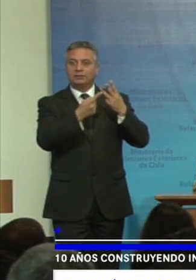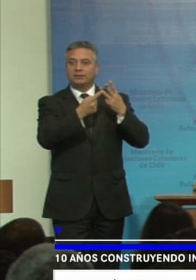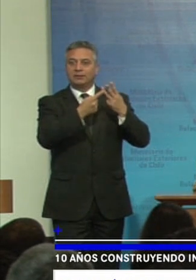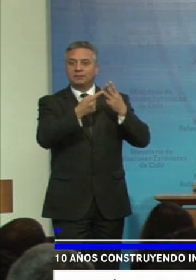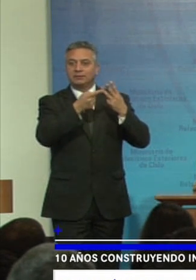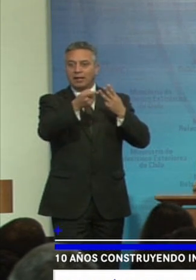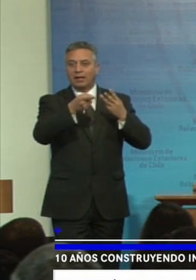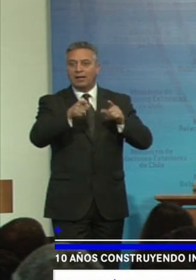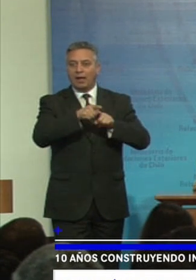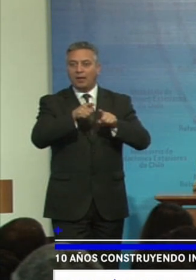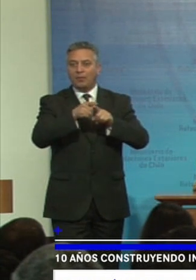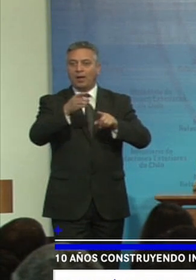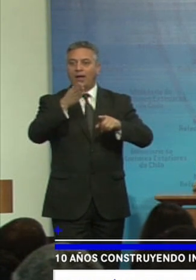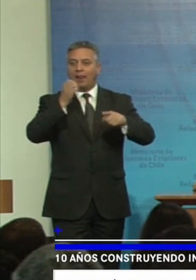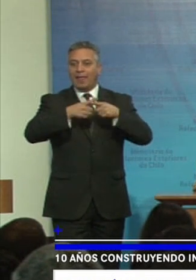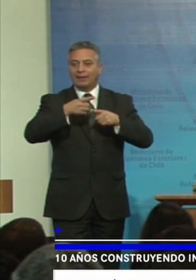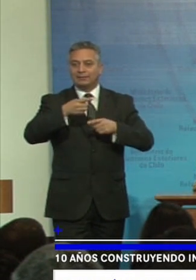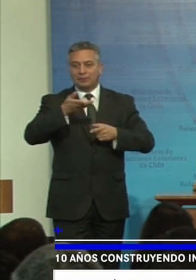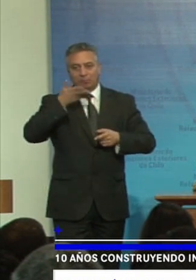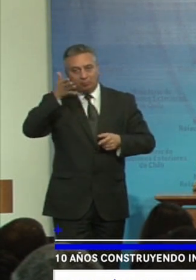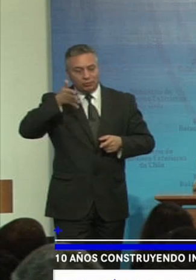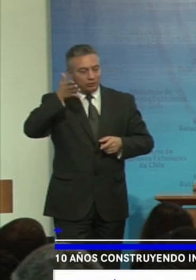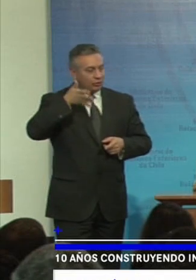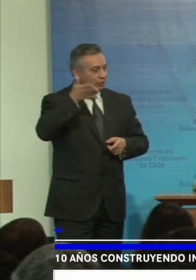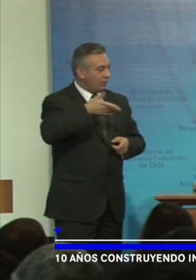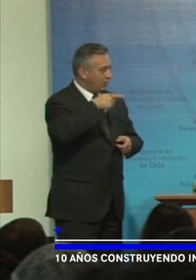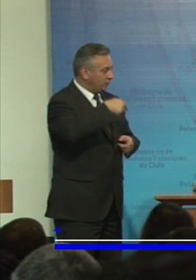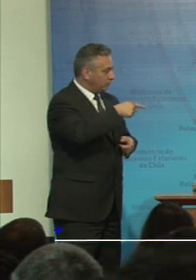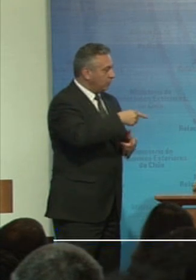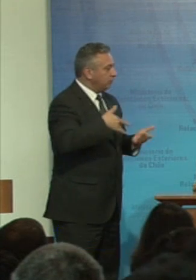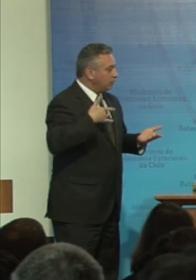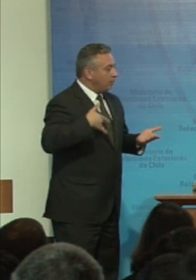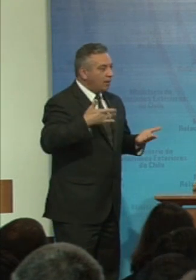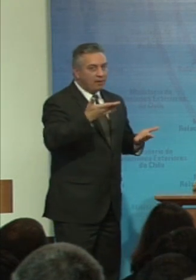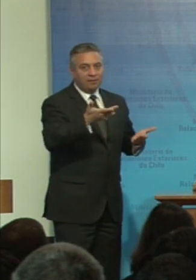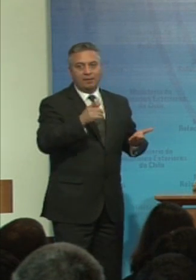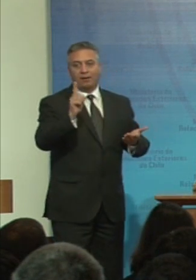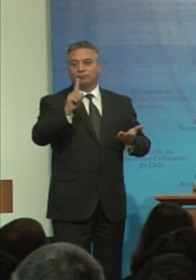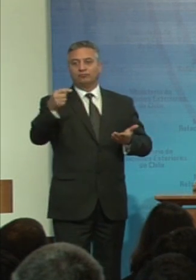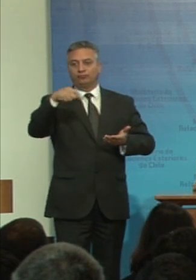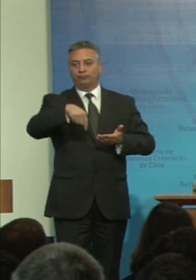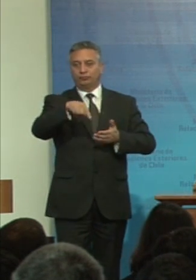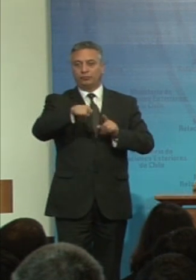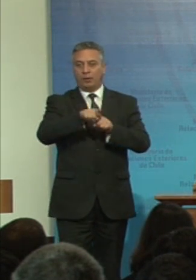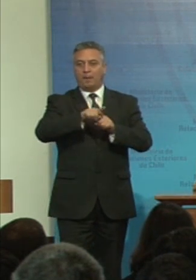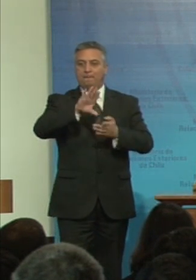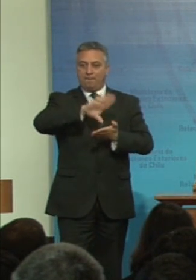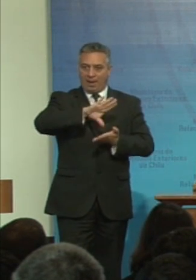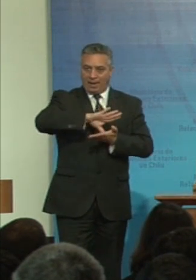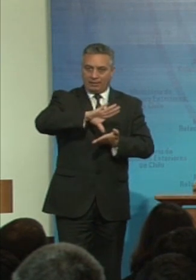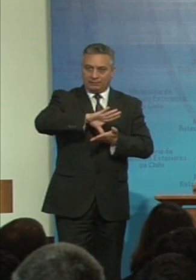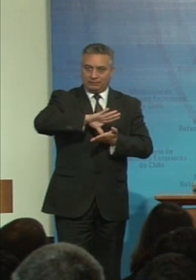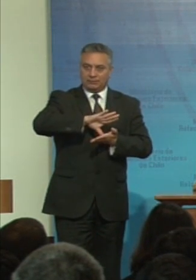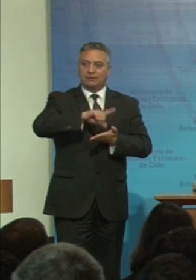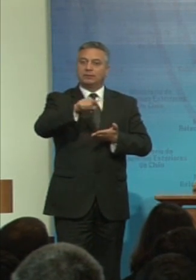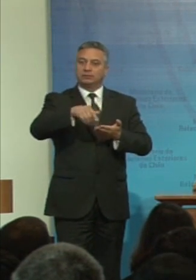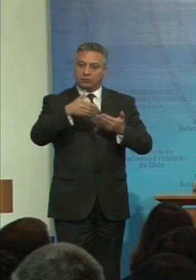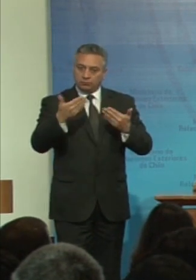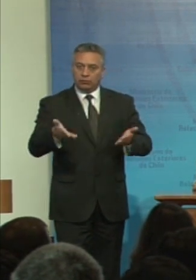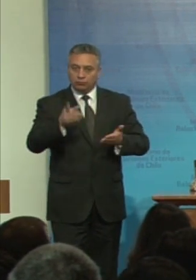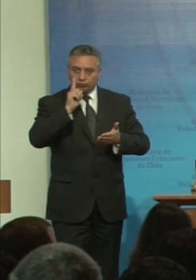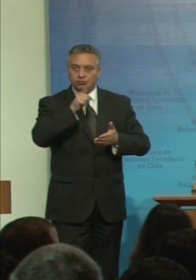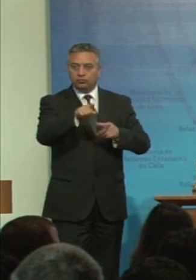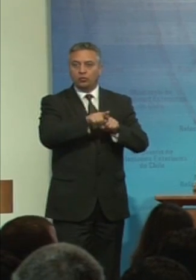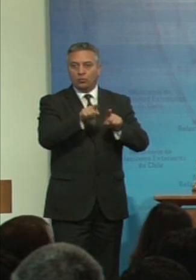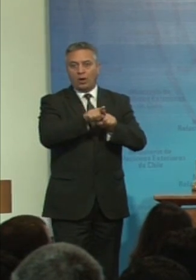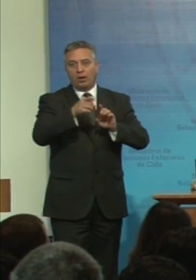expositora de este panel quien lamentablemente no está presente en el país sino que hará